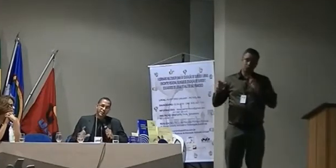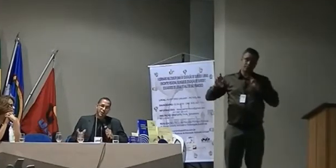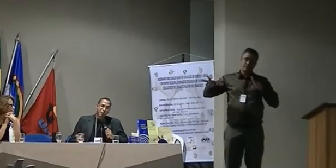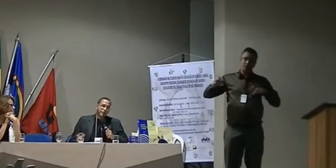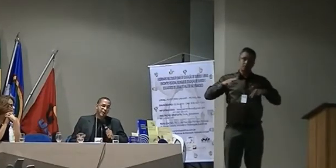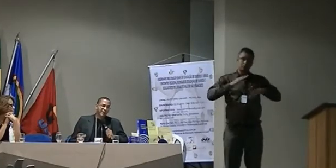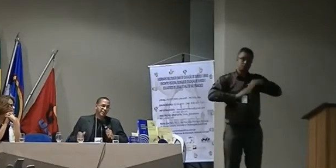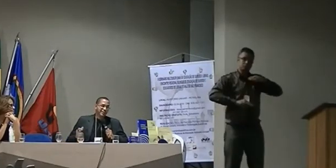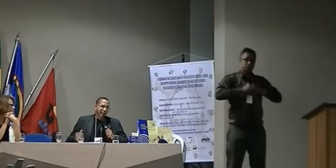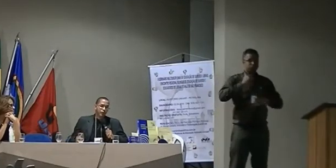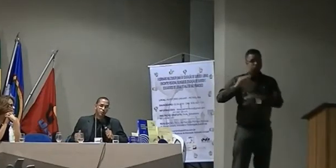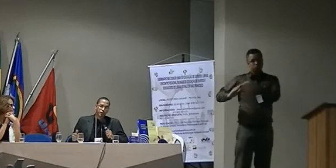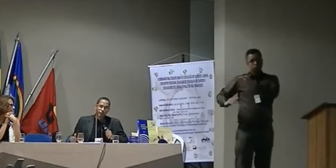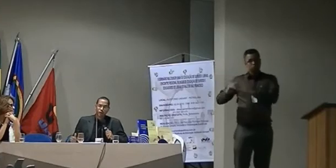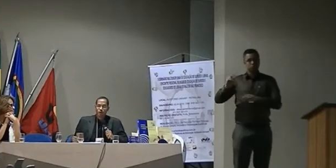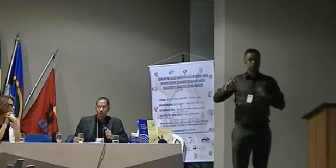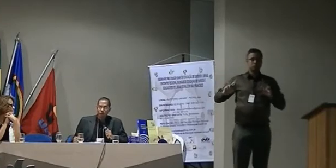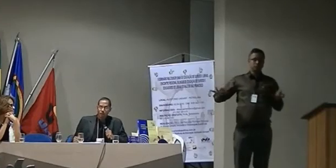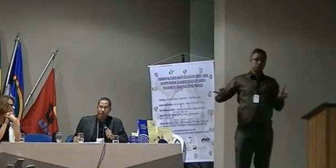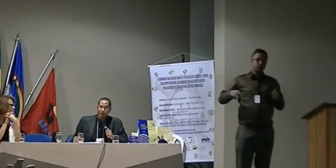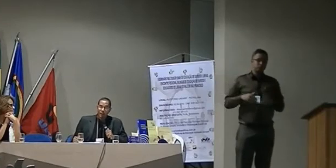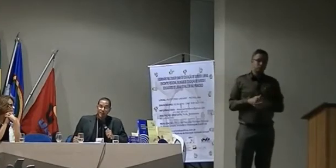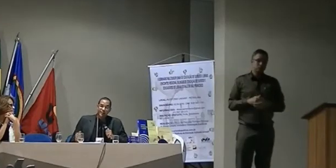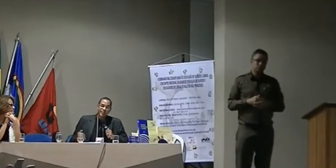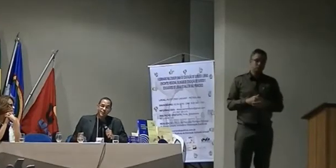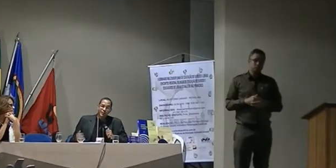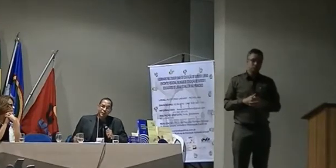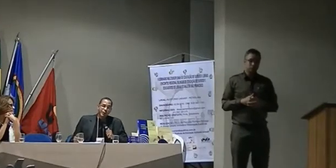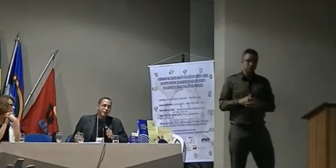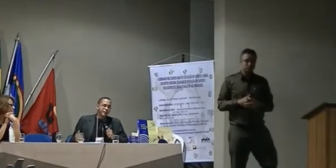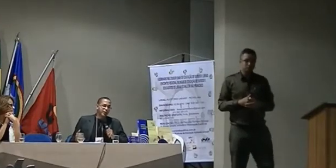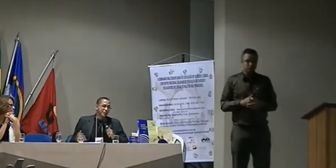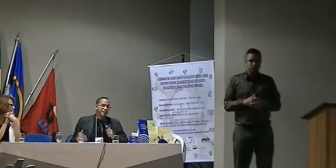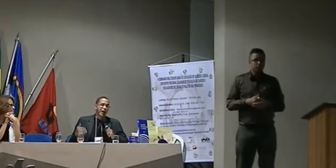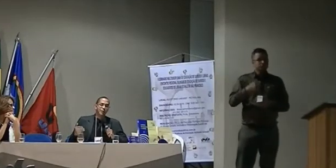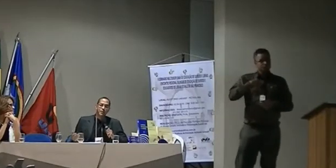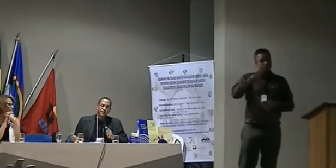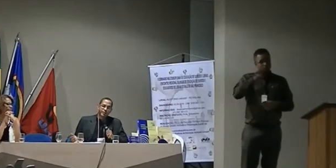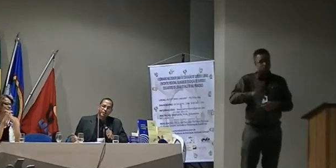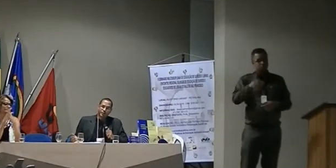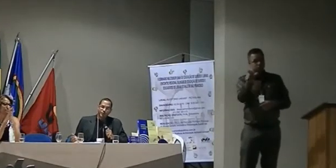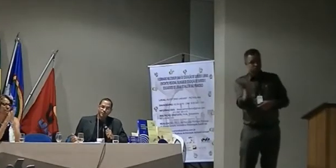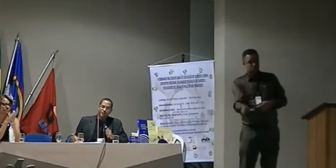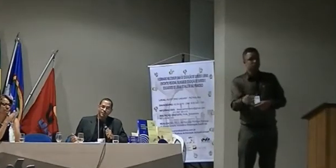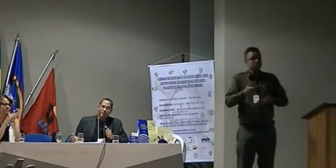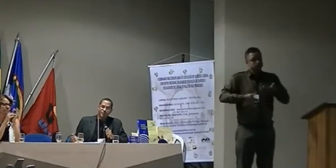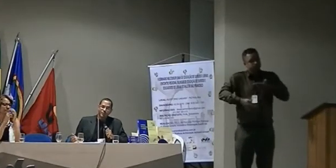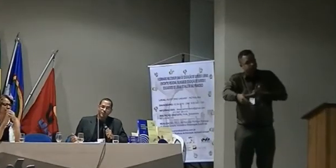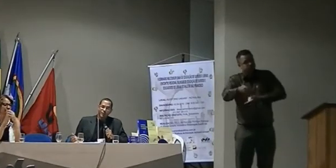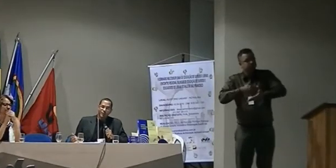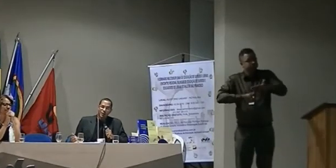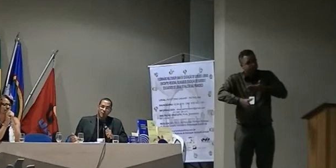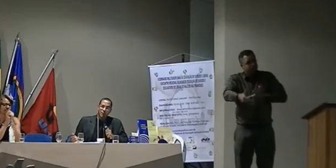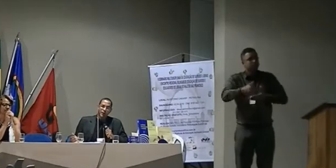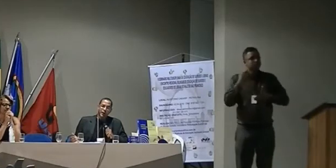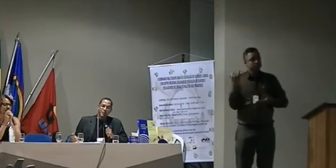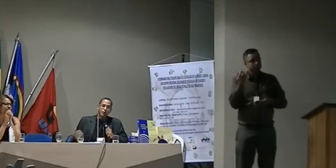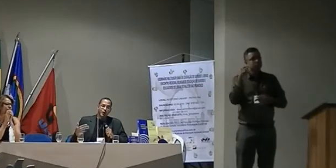entra a questão da afetividade do professor com o aluno sem a afetividade não existe realmente aprendizado porque realmente o